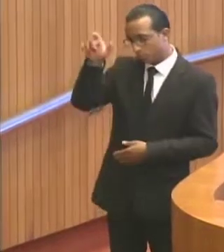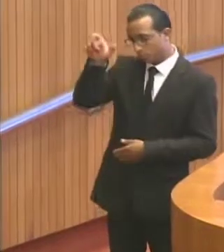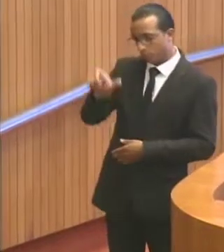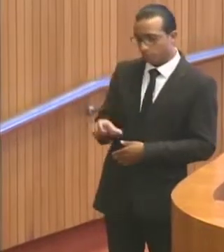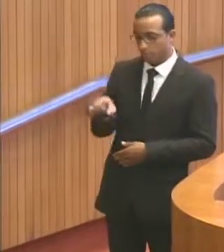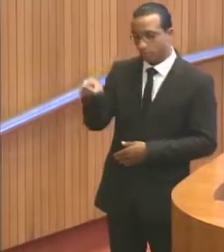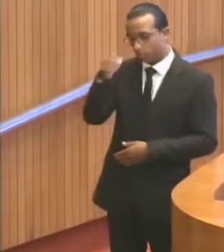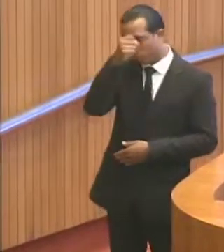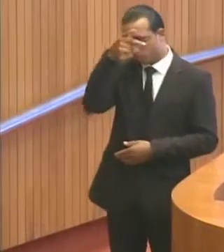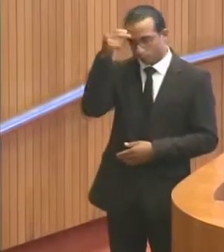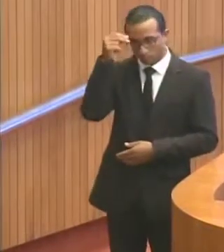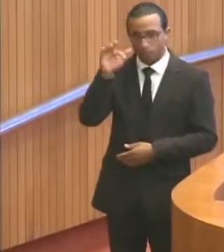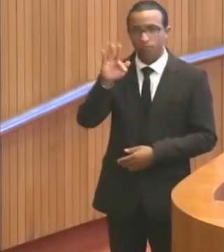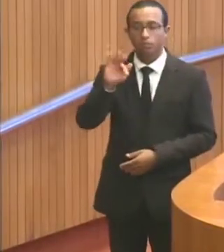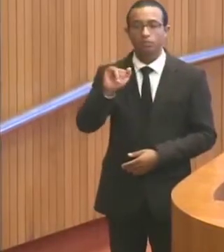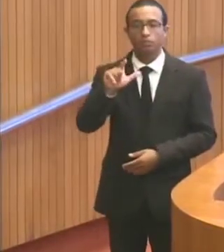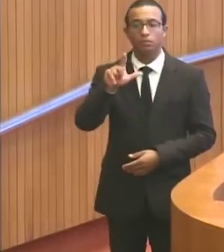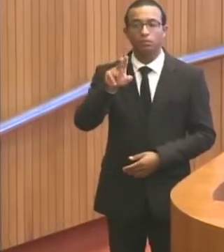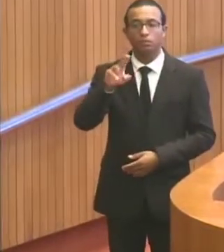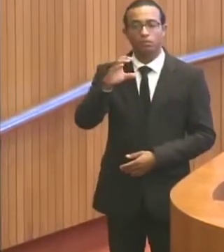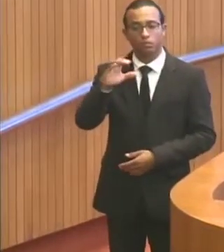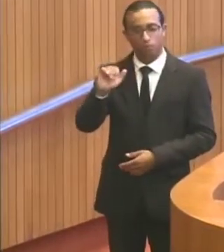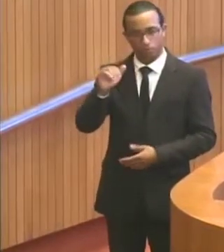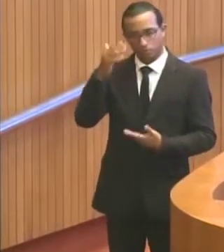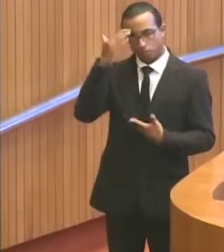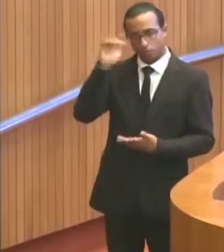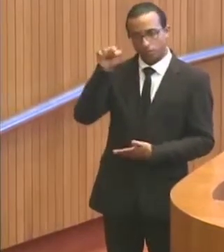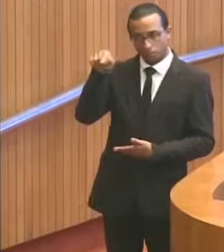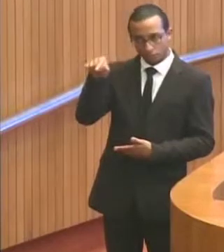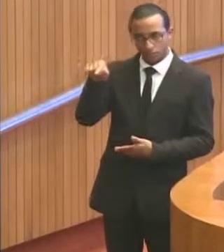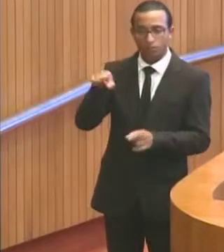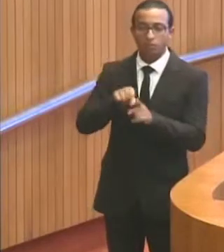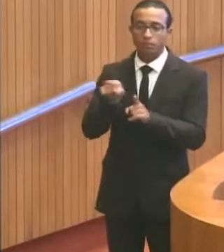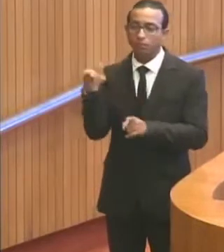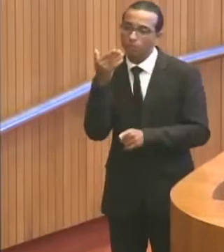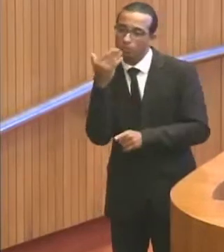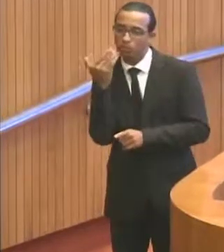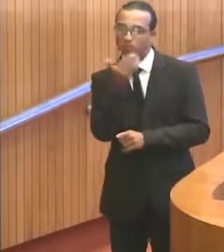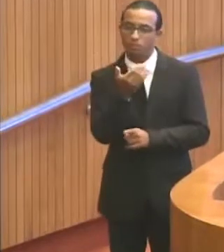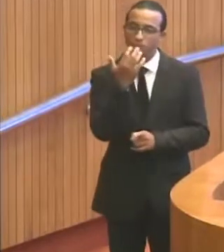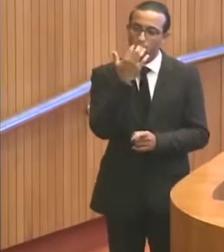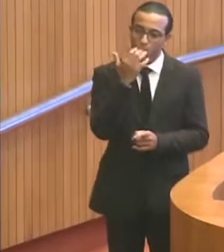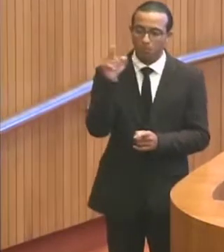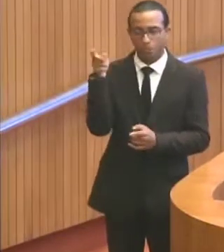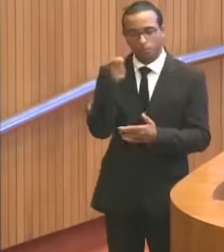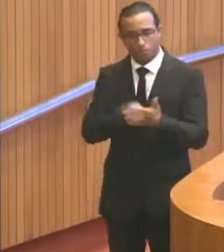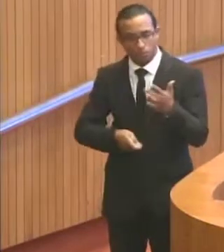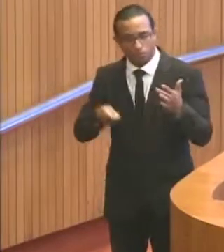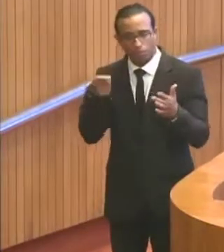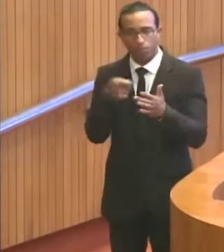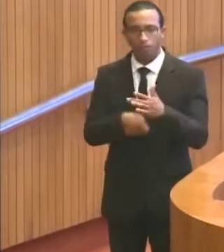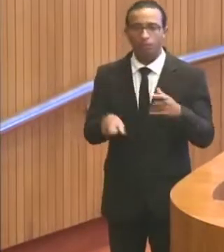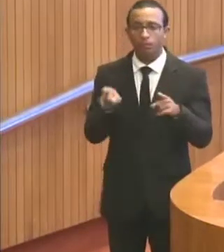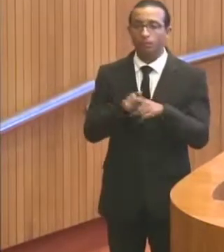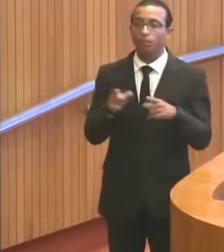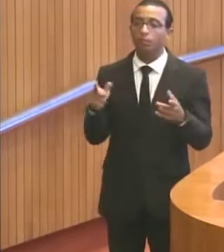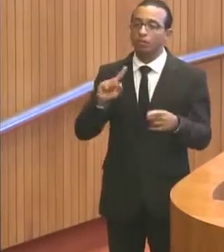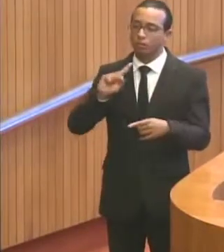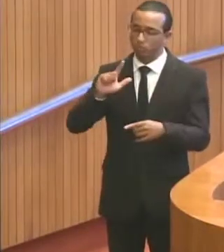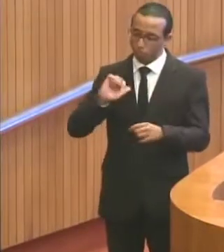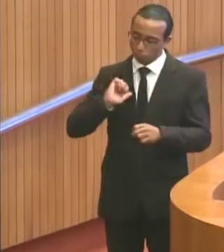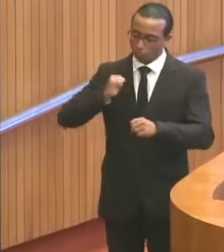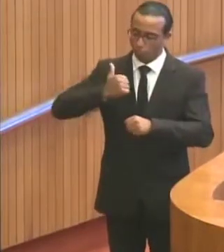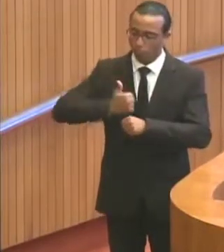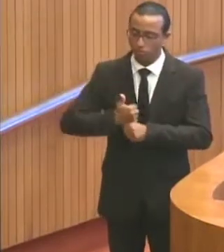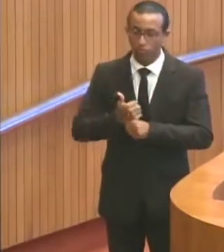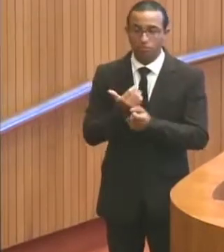ao prefeito Filuca, porque foi graças a ele que fez o pleito ao presidente Sarney, que lutou, que acreditou, e quando reassumiu a prefeitura